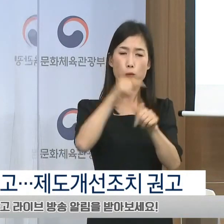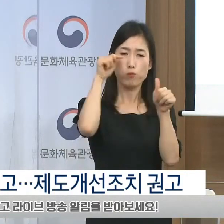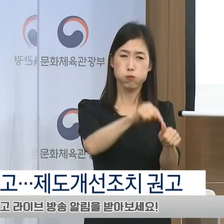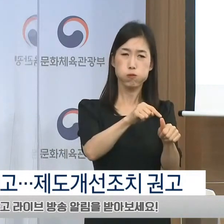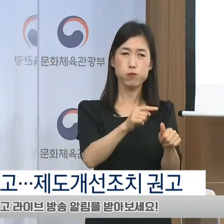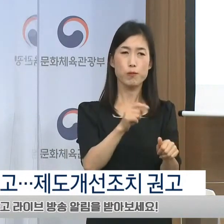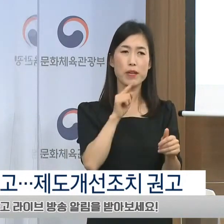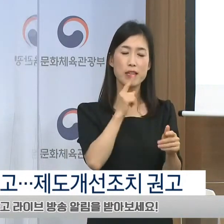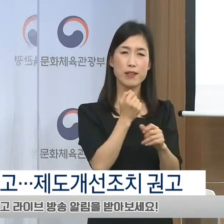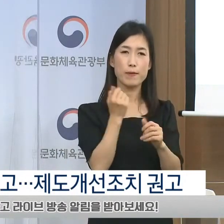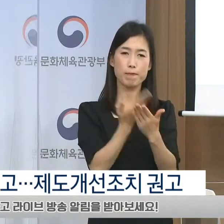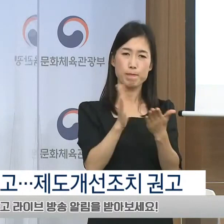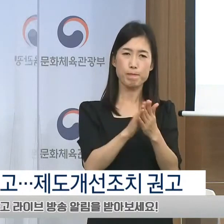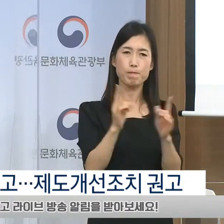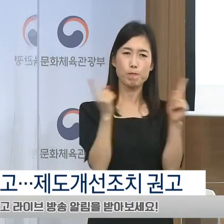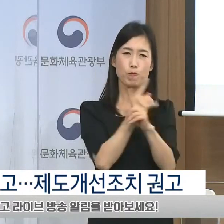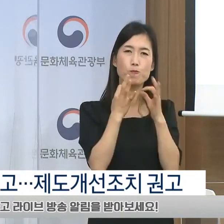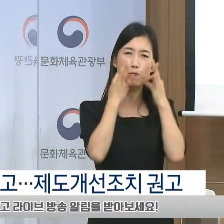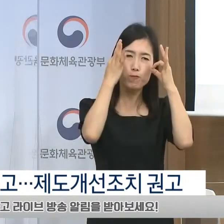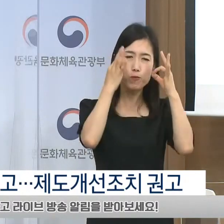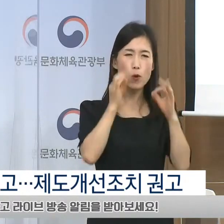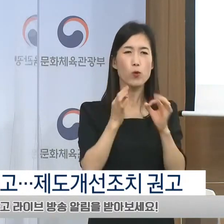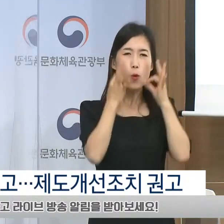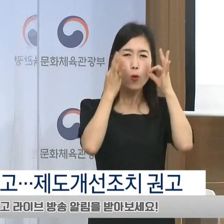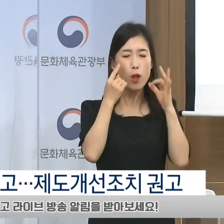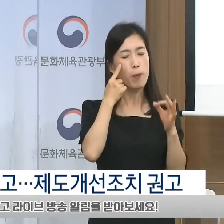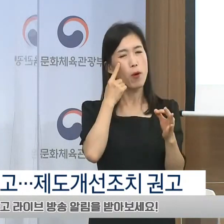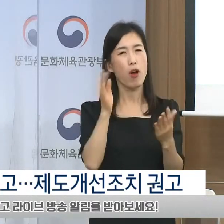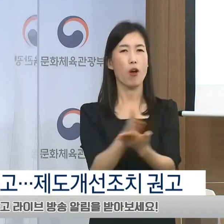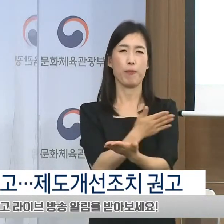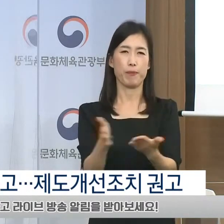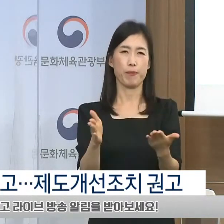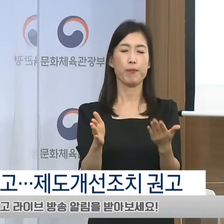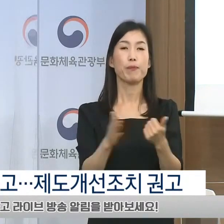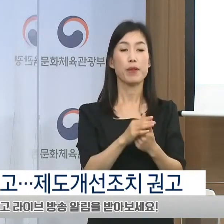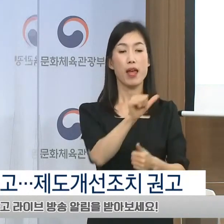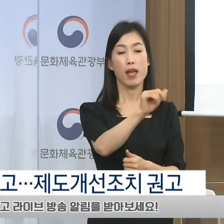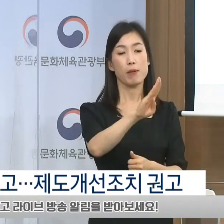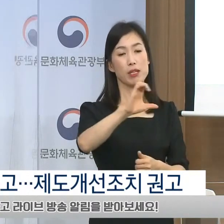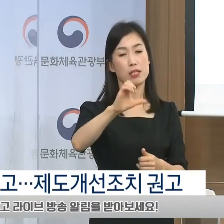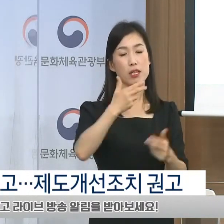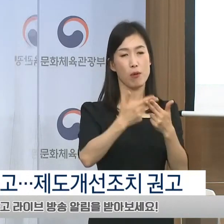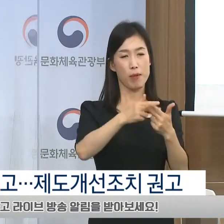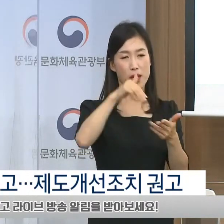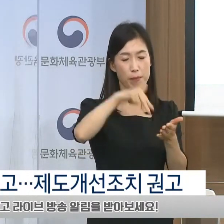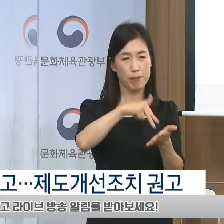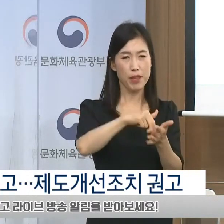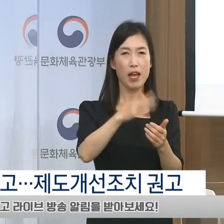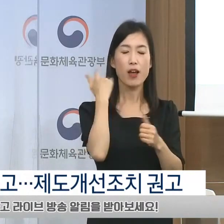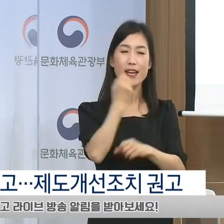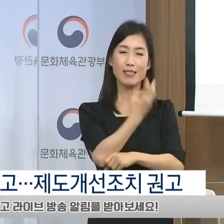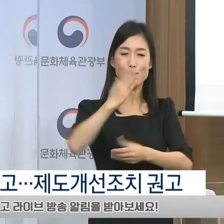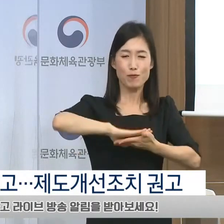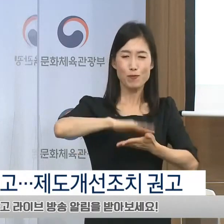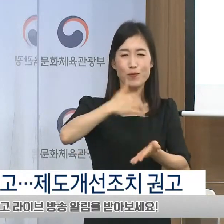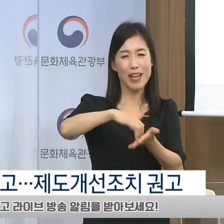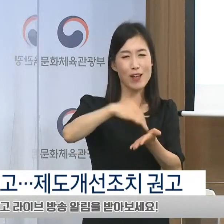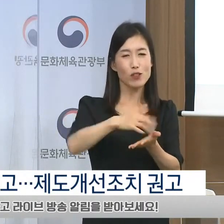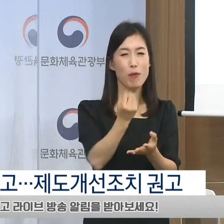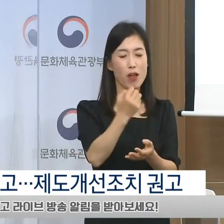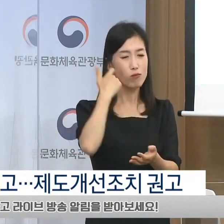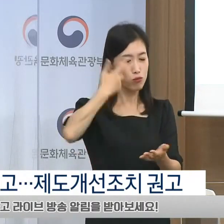보이지 않았습니다. 이에 ABC협회가 발표한 상반기 부수 결과도 과거에 비해 크게